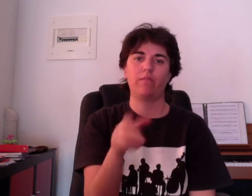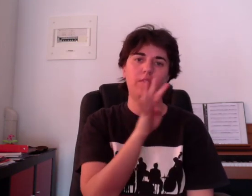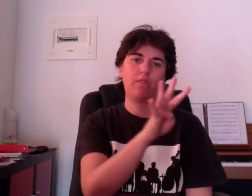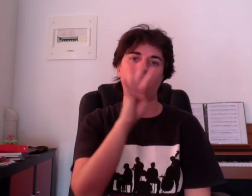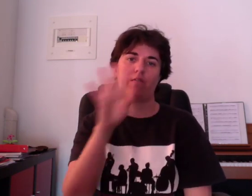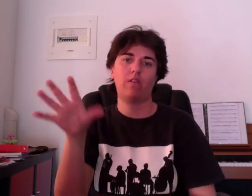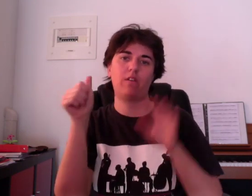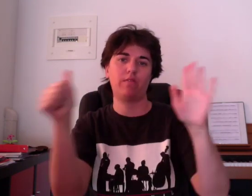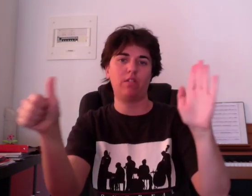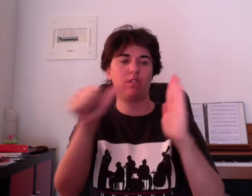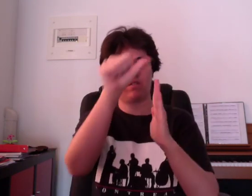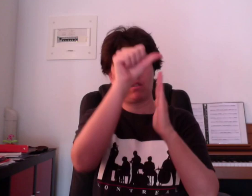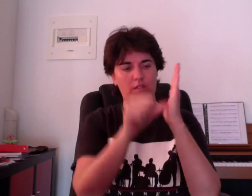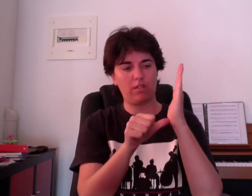Four, five, six, seven,